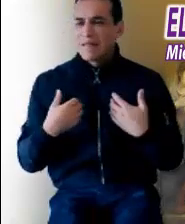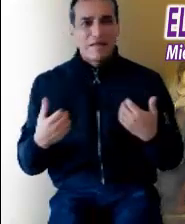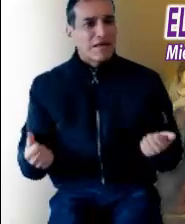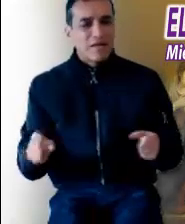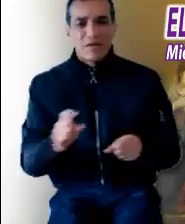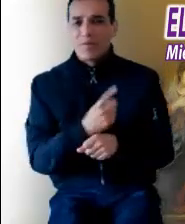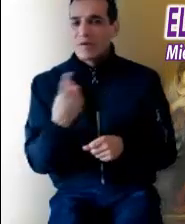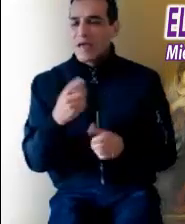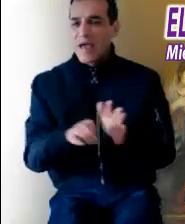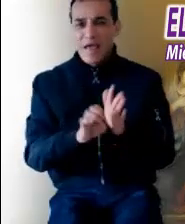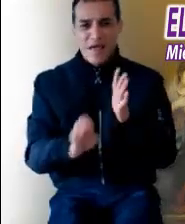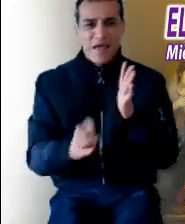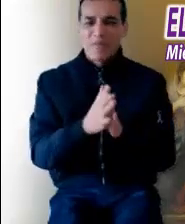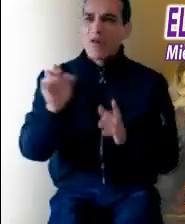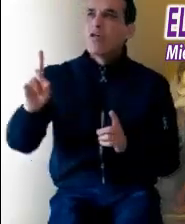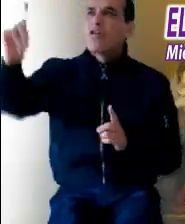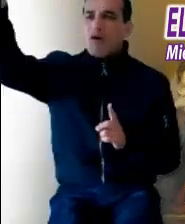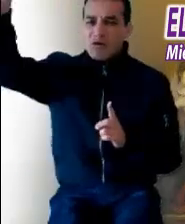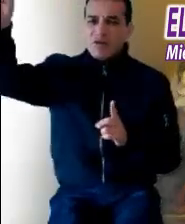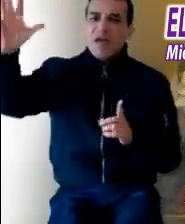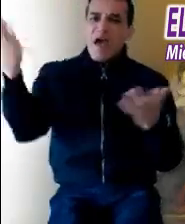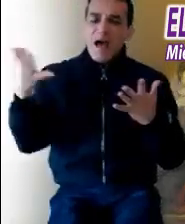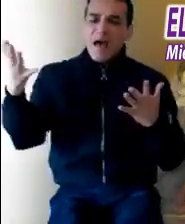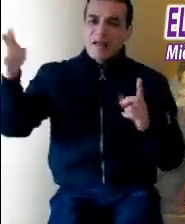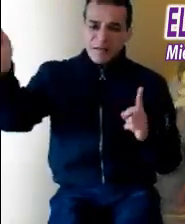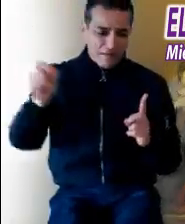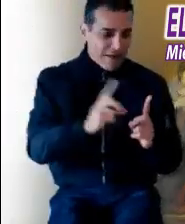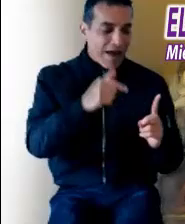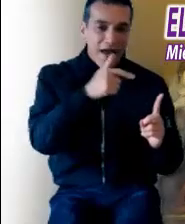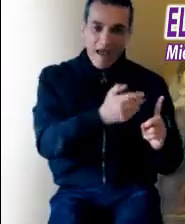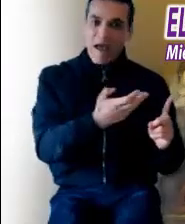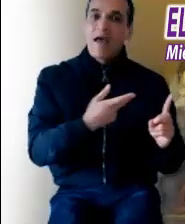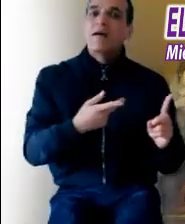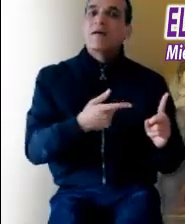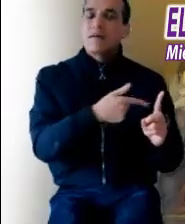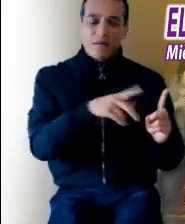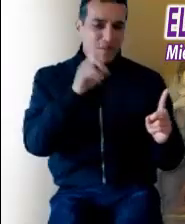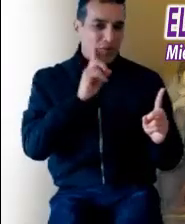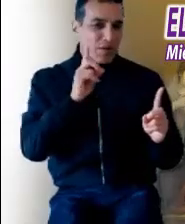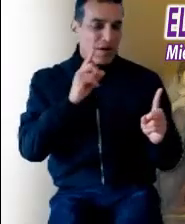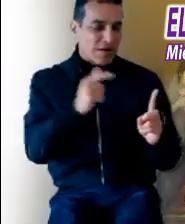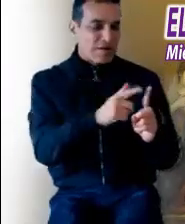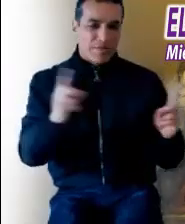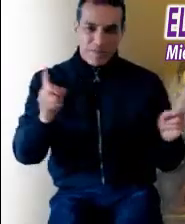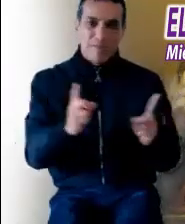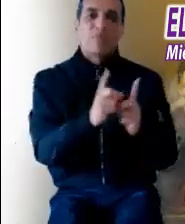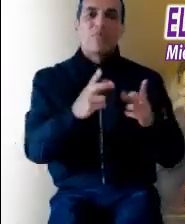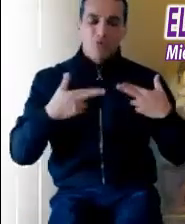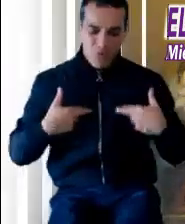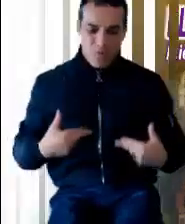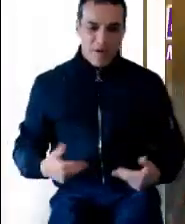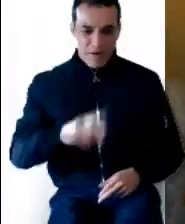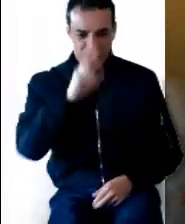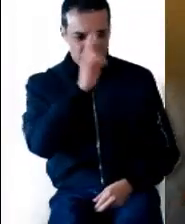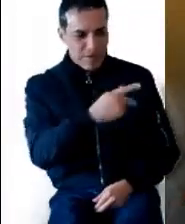Resalta en primer lugar la iniciativa de Dios que viene al encuentro del humano y que respeta su libertad.